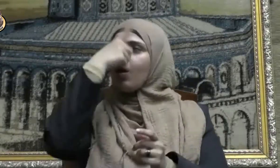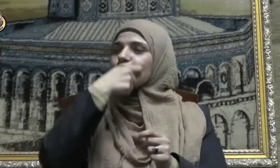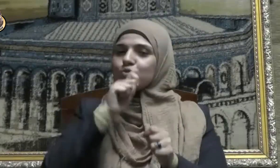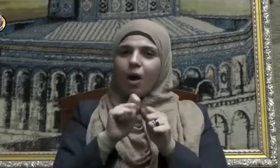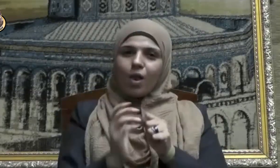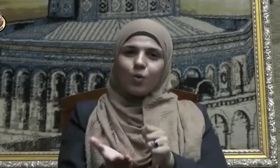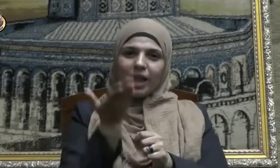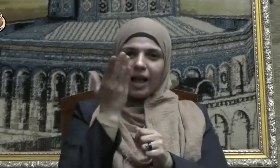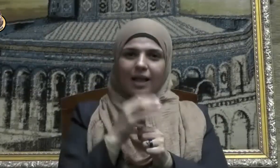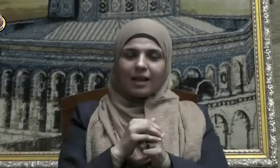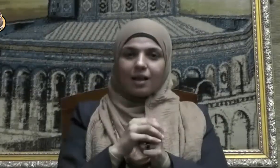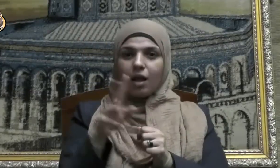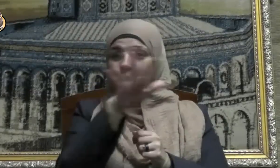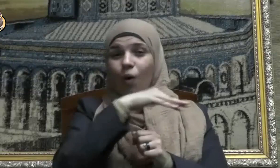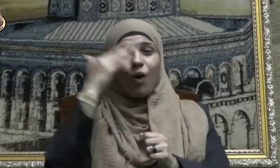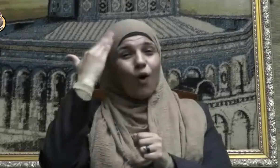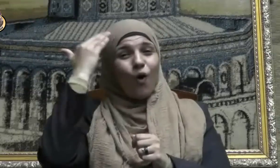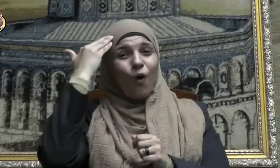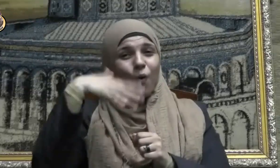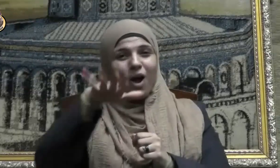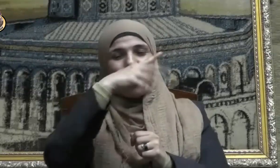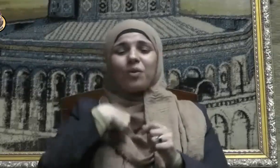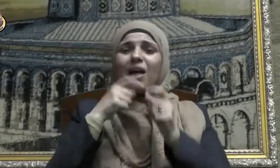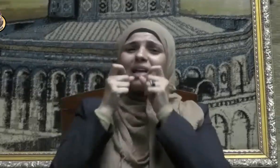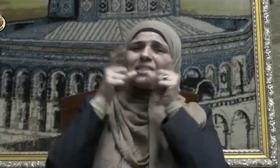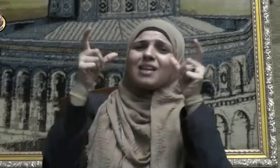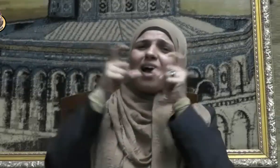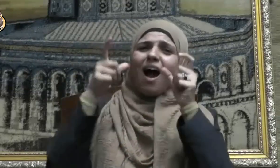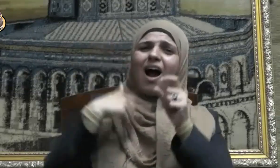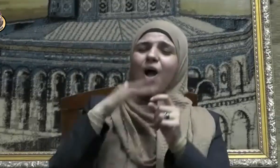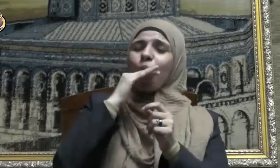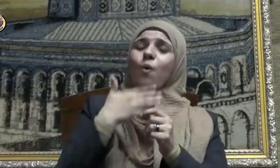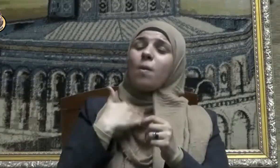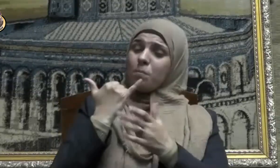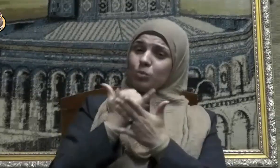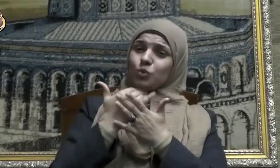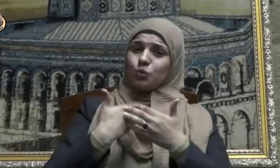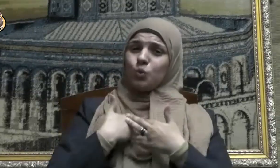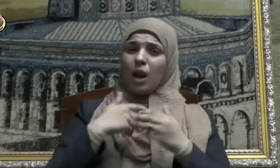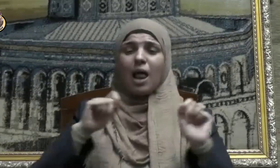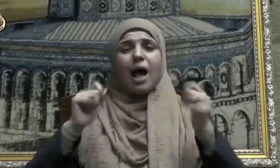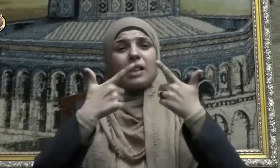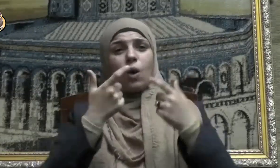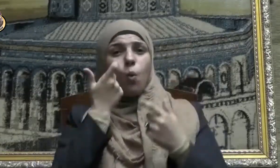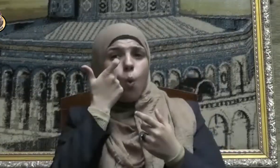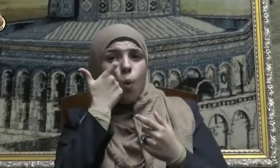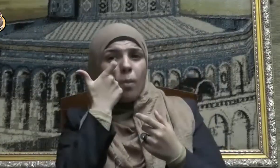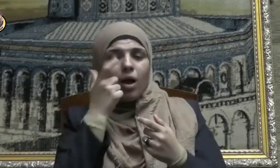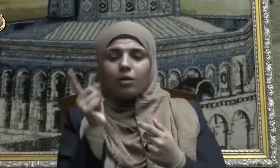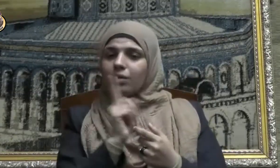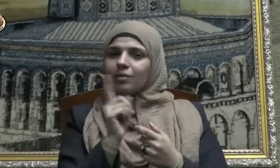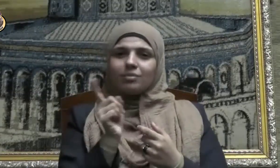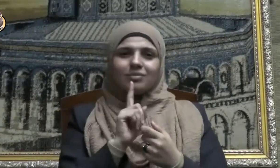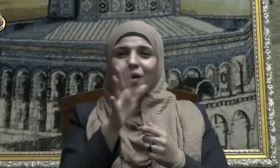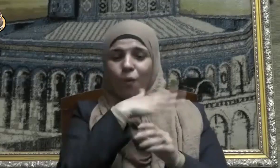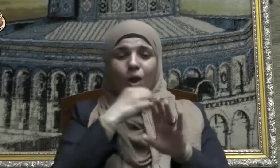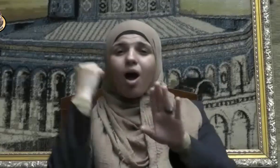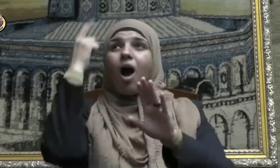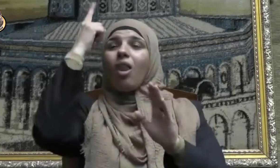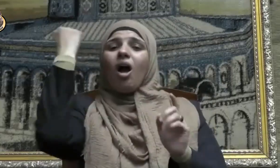يحسبون كل صيحة عليهم هم العدو فاحذرهم قاتلهم الله أنا